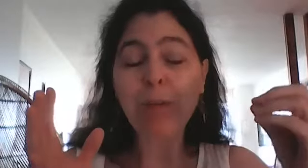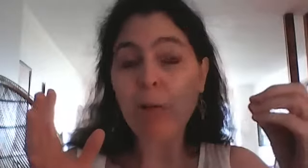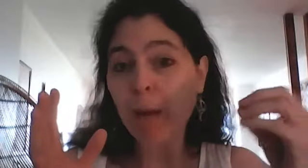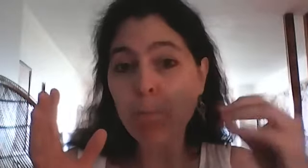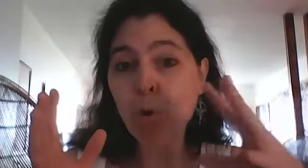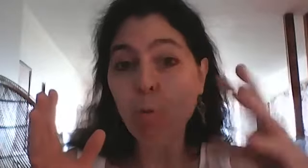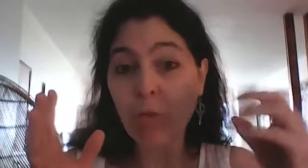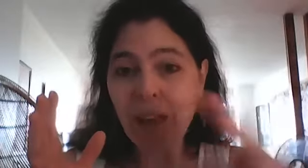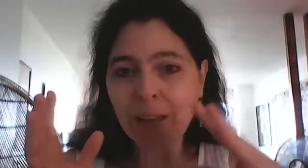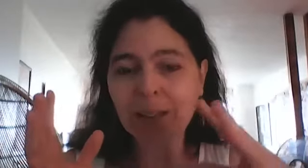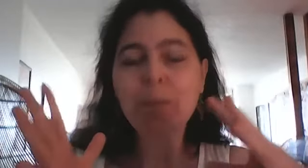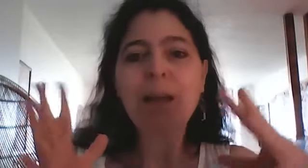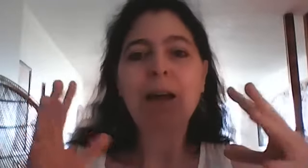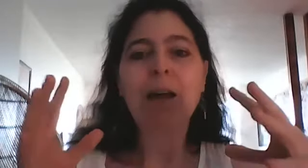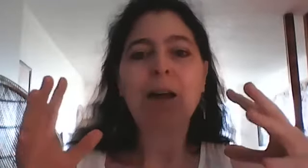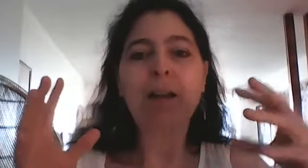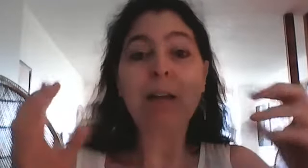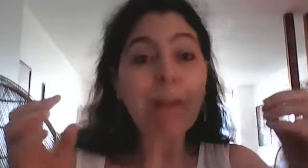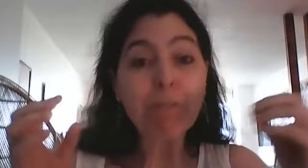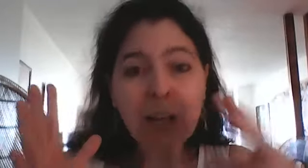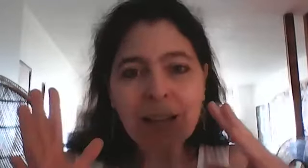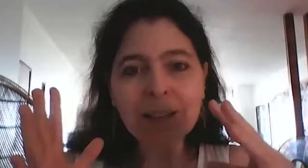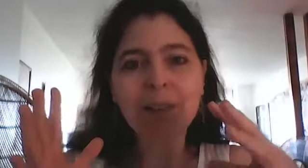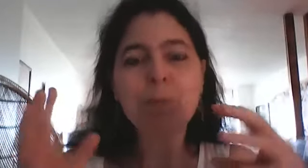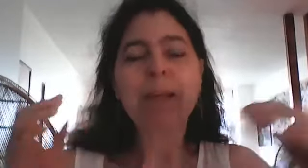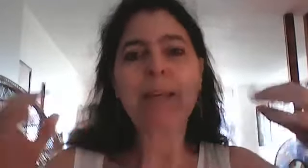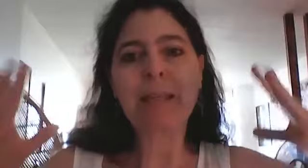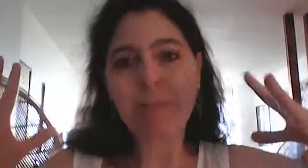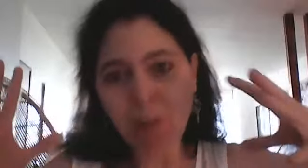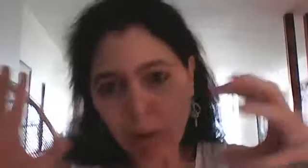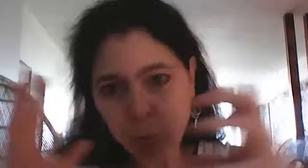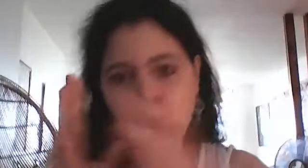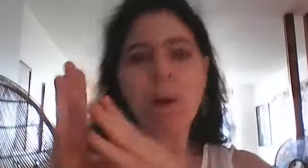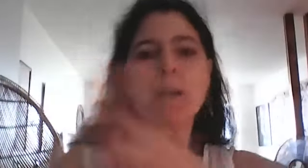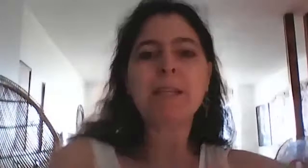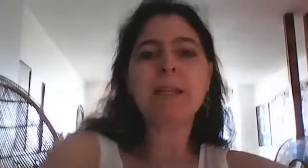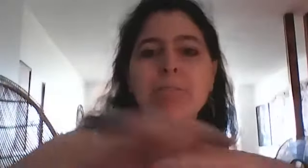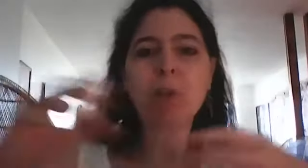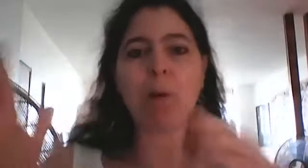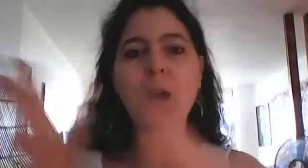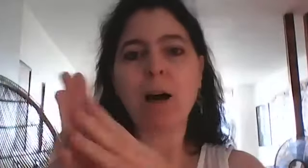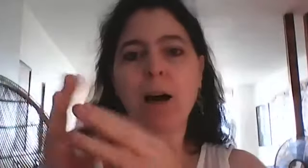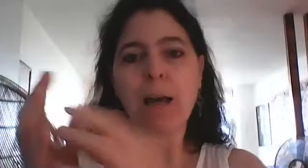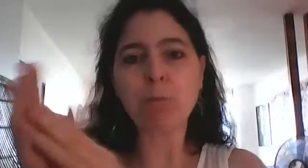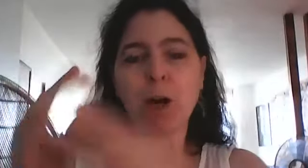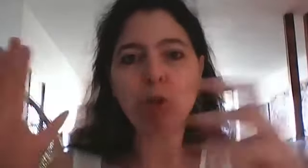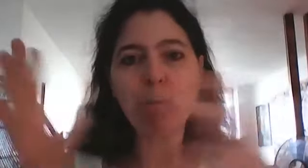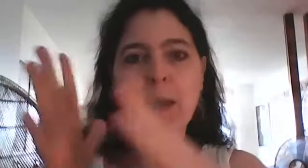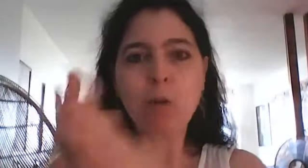fois la lumière bleue ou verte la lumière violette qui va passer d'un bras à l'autre bras d'une main à l